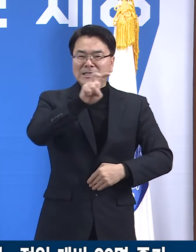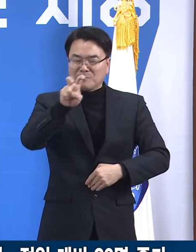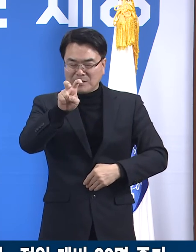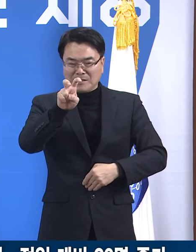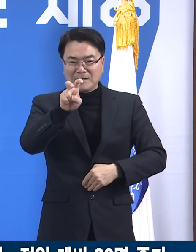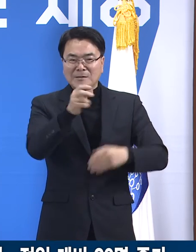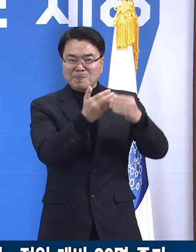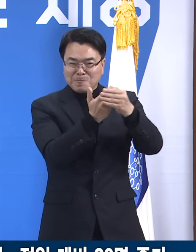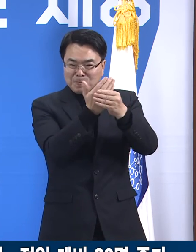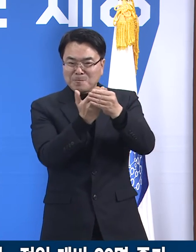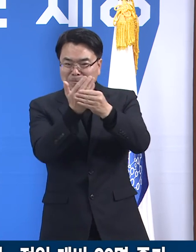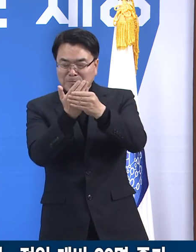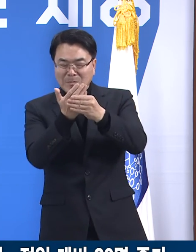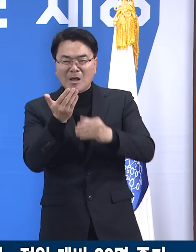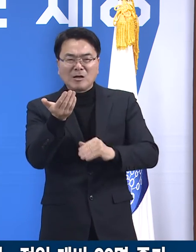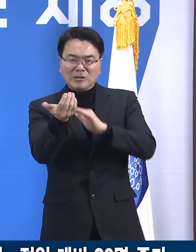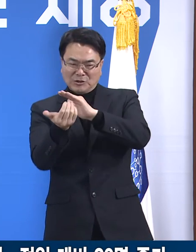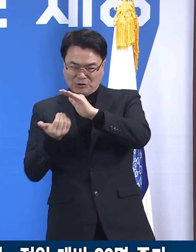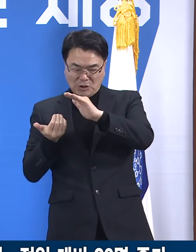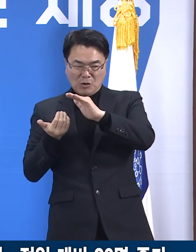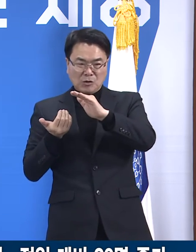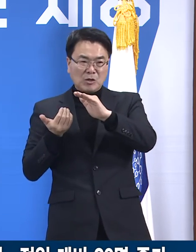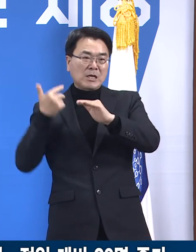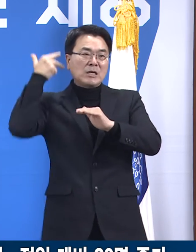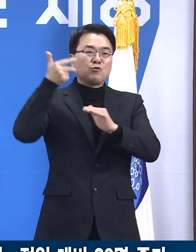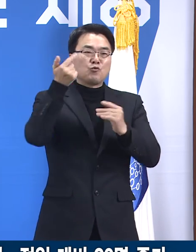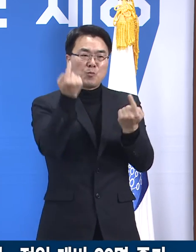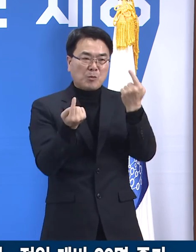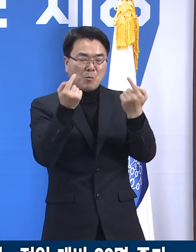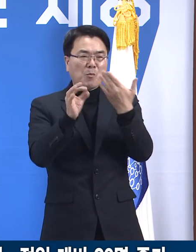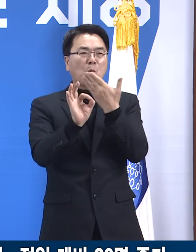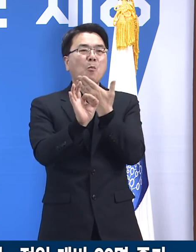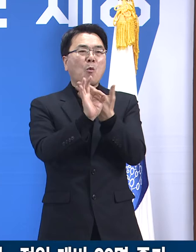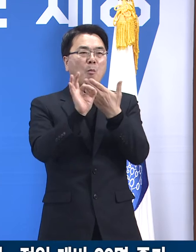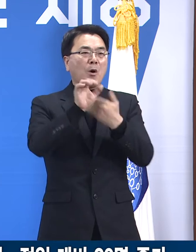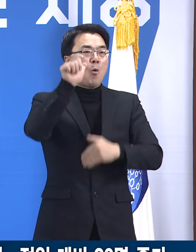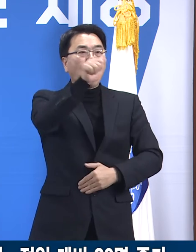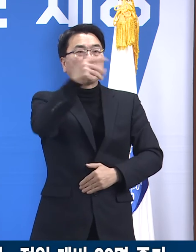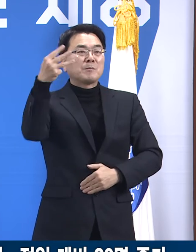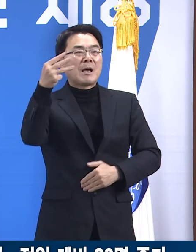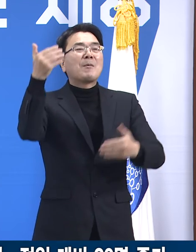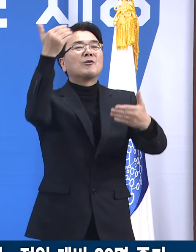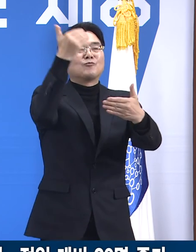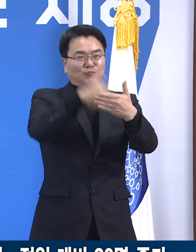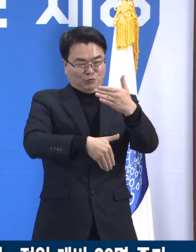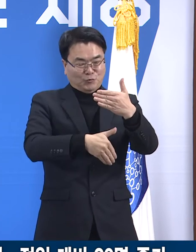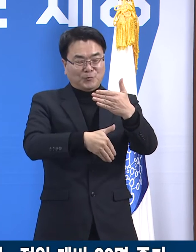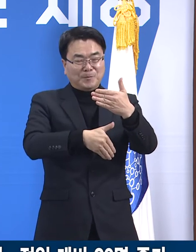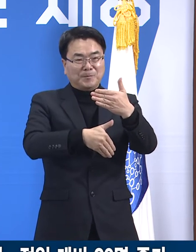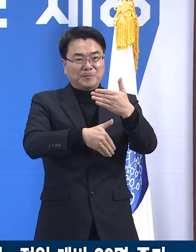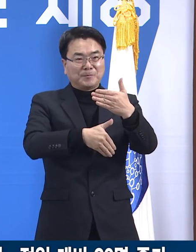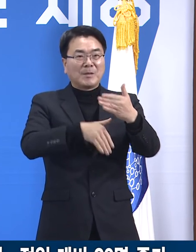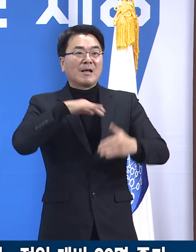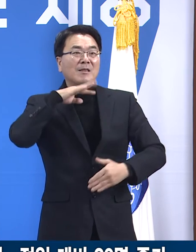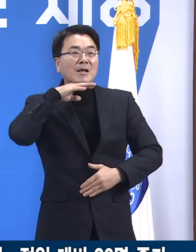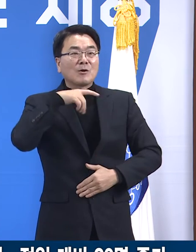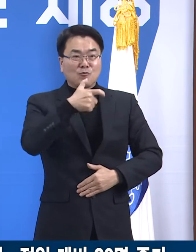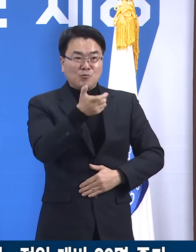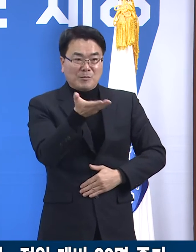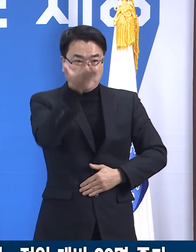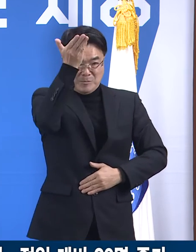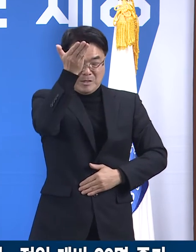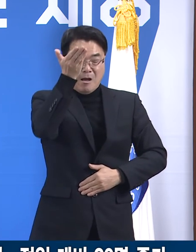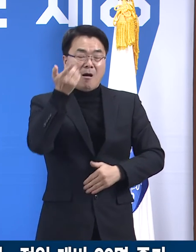전주 175명 대비 53명 감소하였습니다. 60세 이상 고령